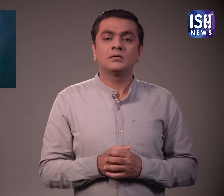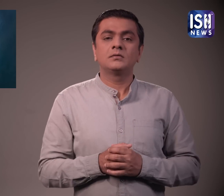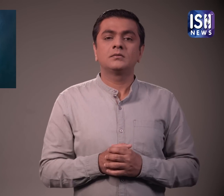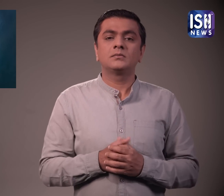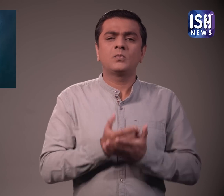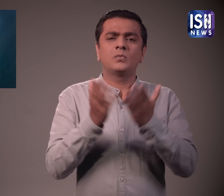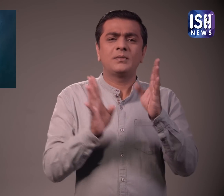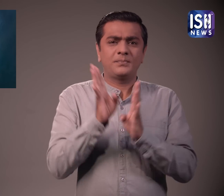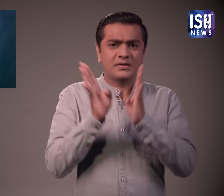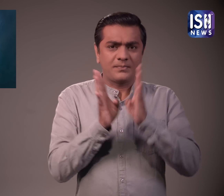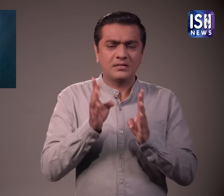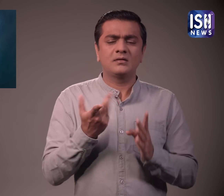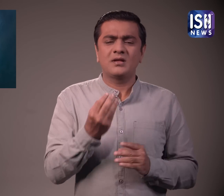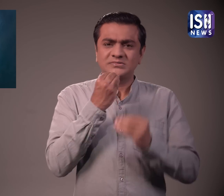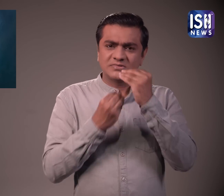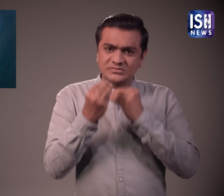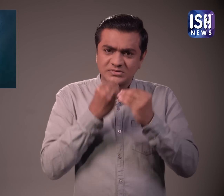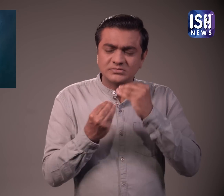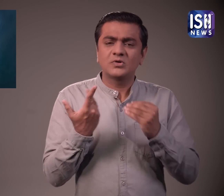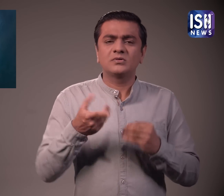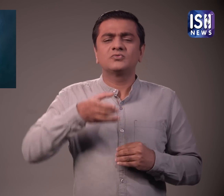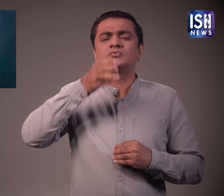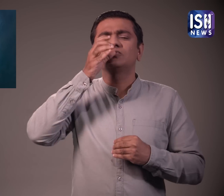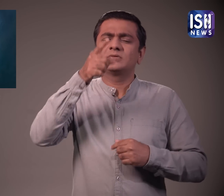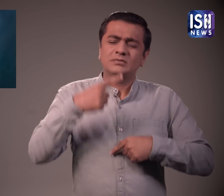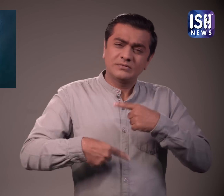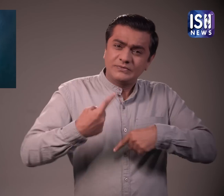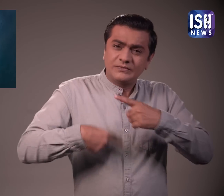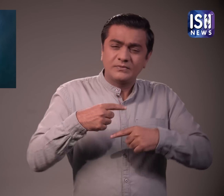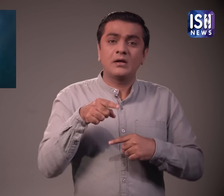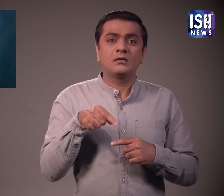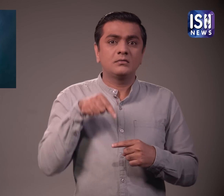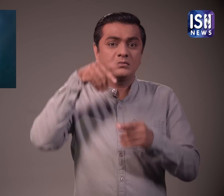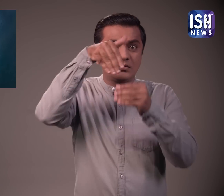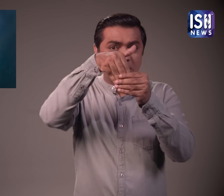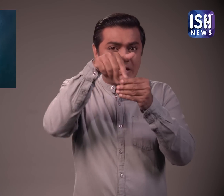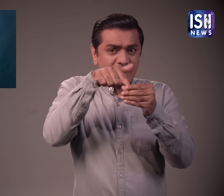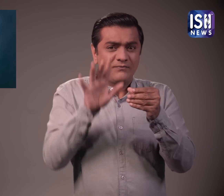अनानस मैंगनीस से भरपूर होता है जो आपकी हड्डियों को मस्बूत बनाने में मदद करता है